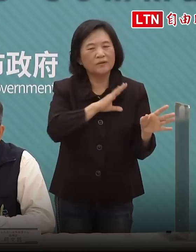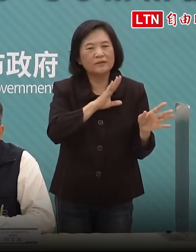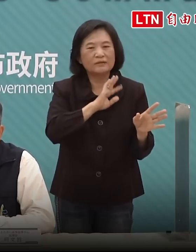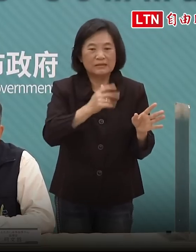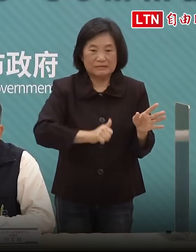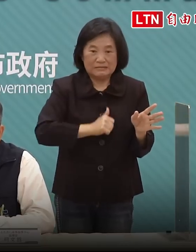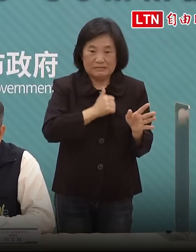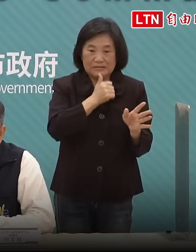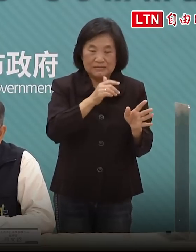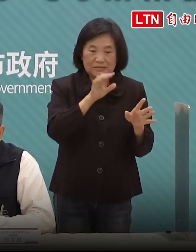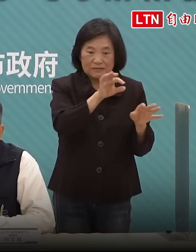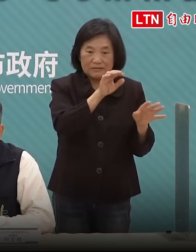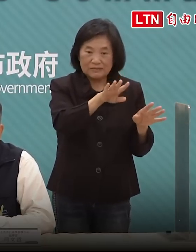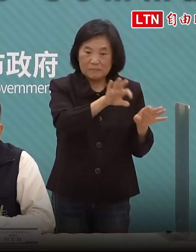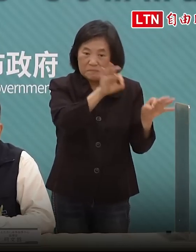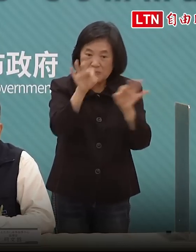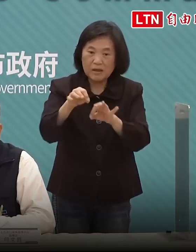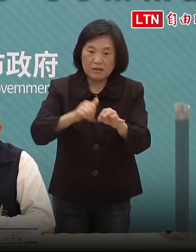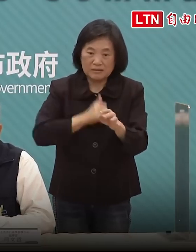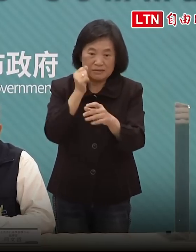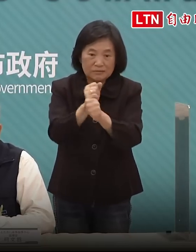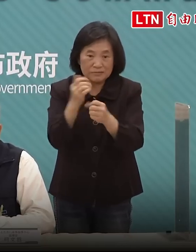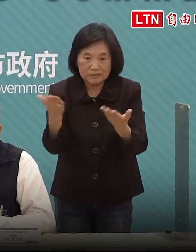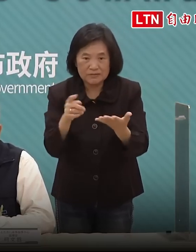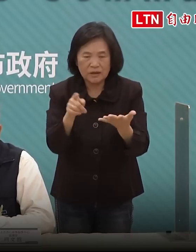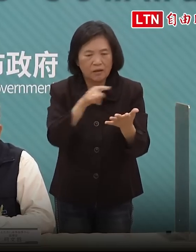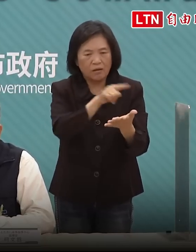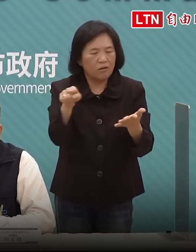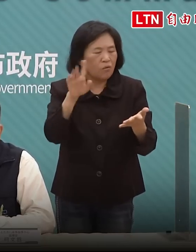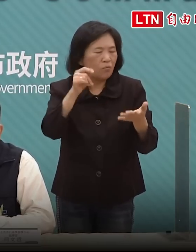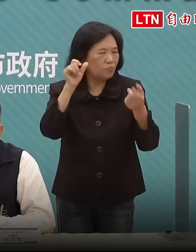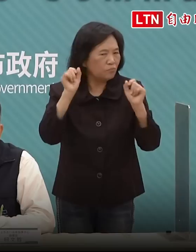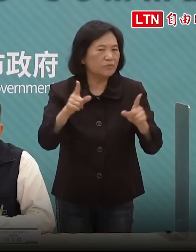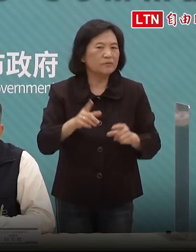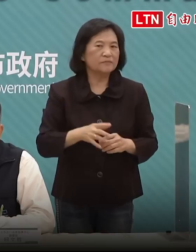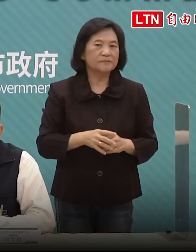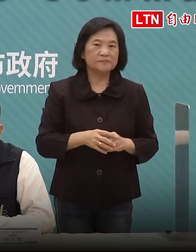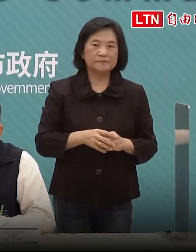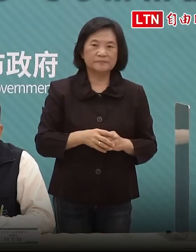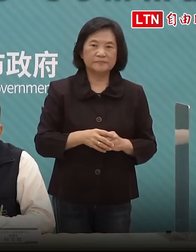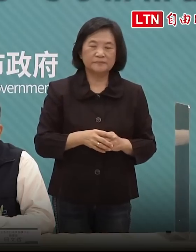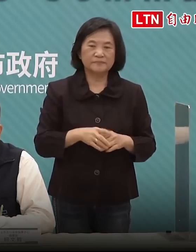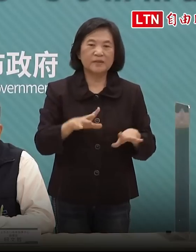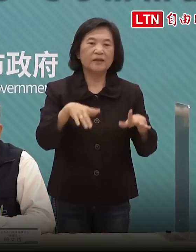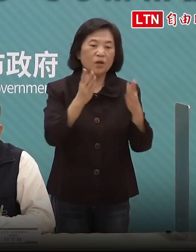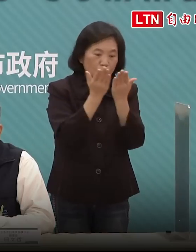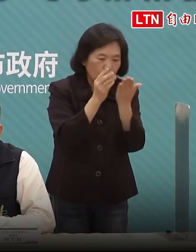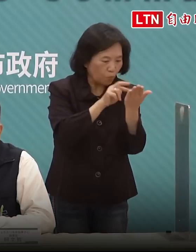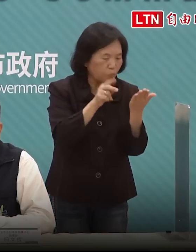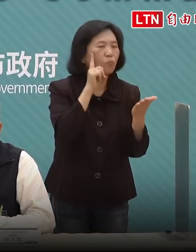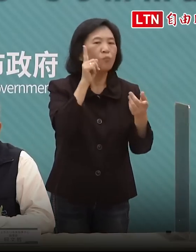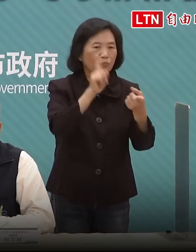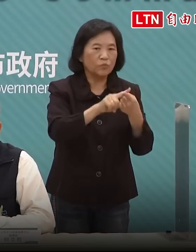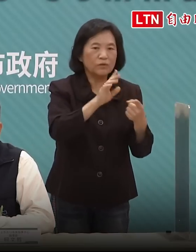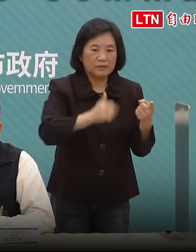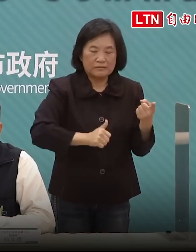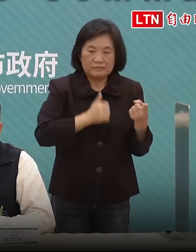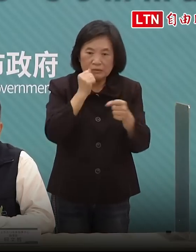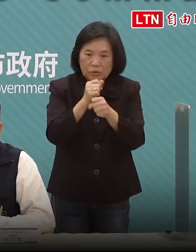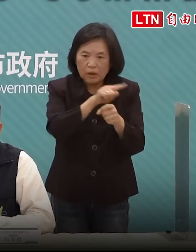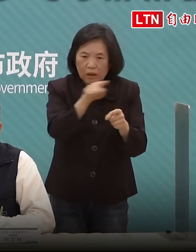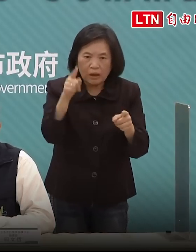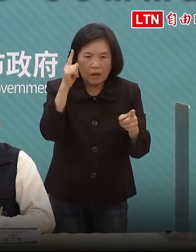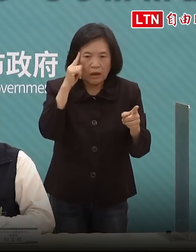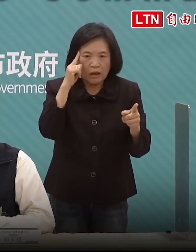食物上第一線作戰的人就知道說常常是這樣理論上是對但是食物上都